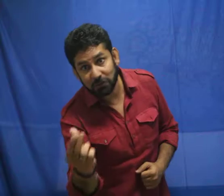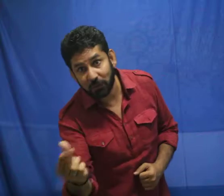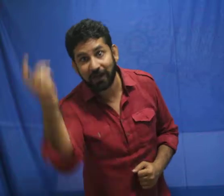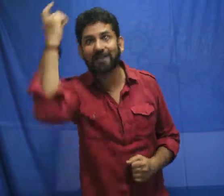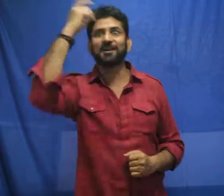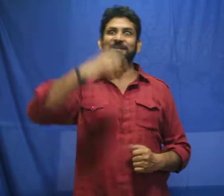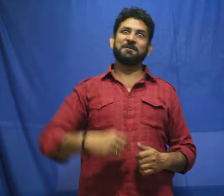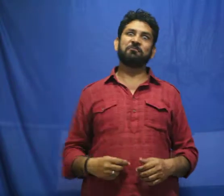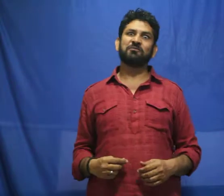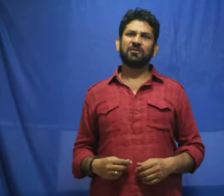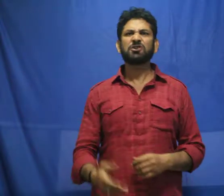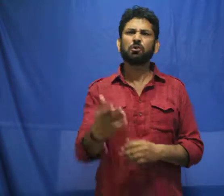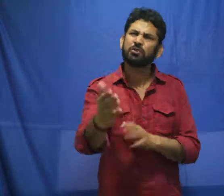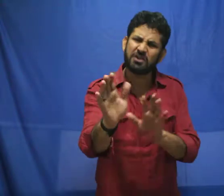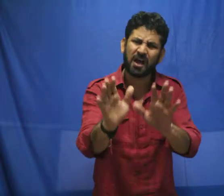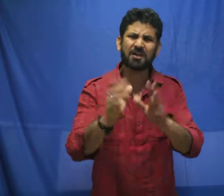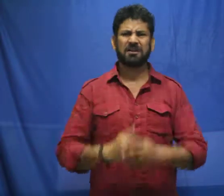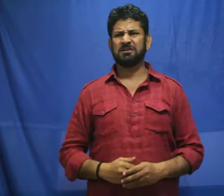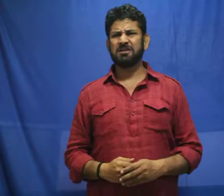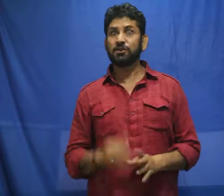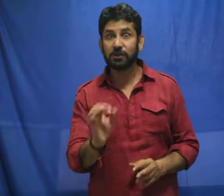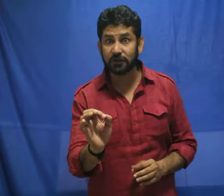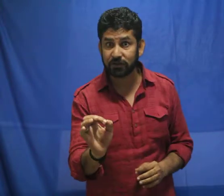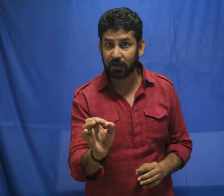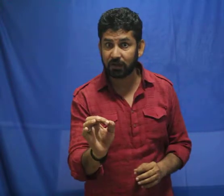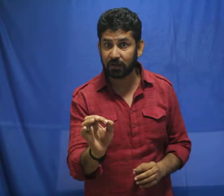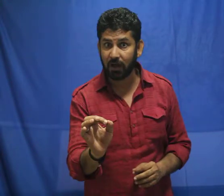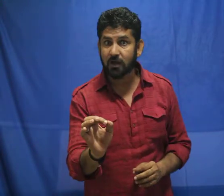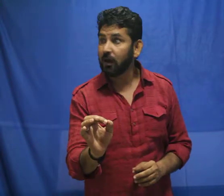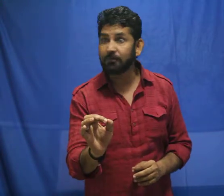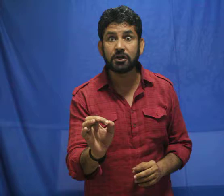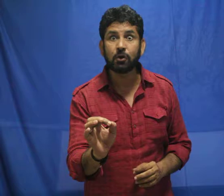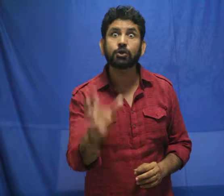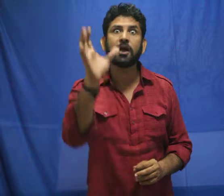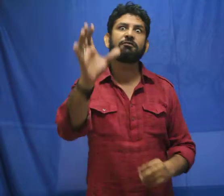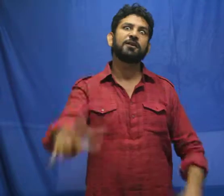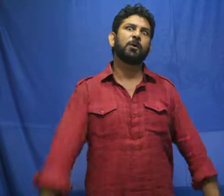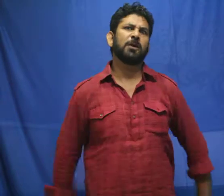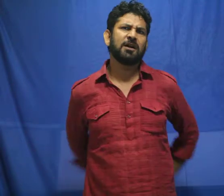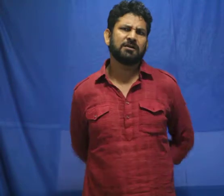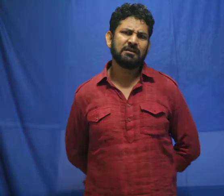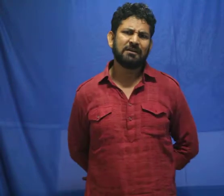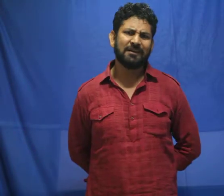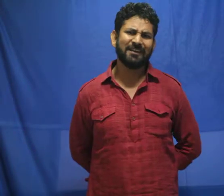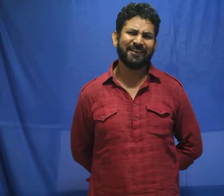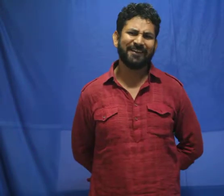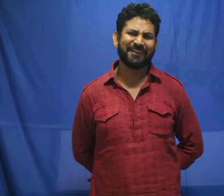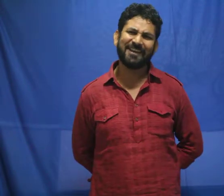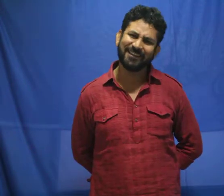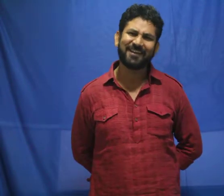सोने कही देगी इसको तो जिन्दा रख चितना जिन्दा रखेगा अपने लियों उतना ही फैगा होगा। कहते हैं